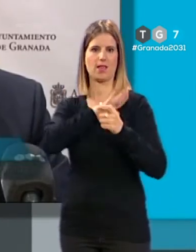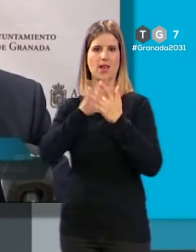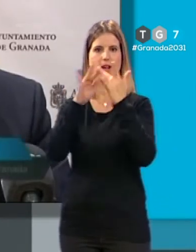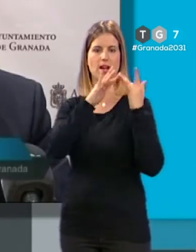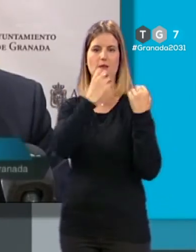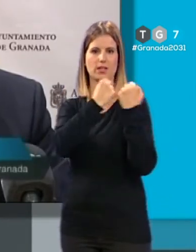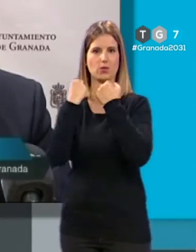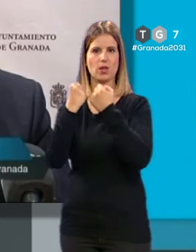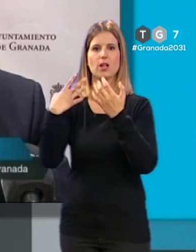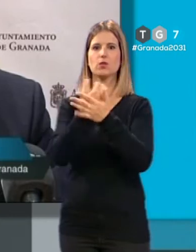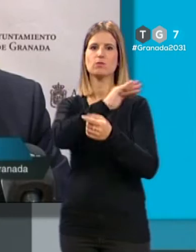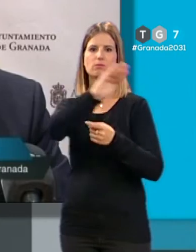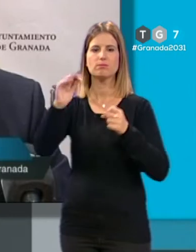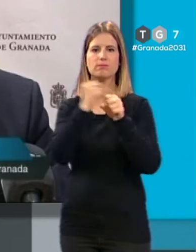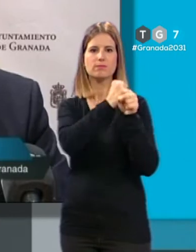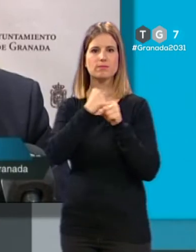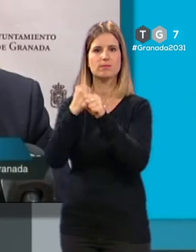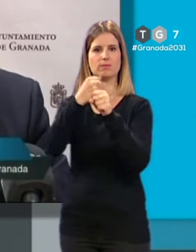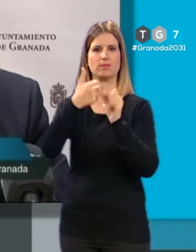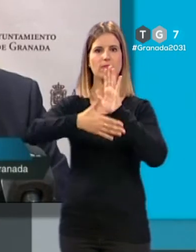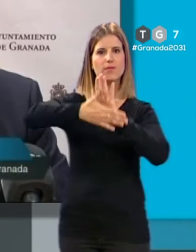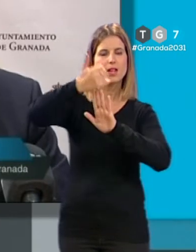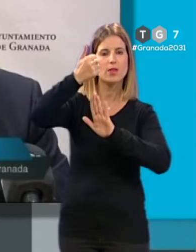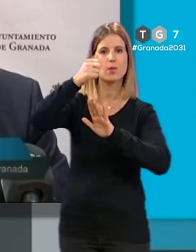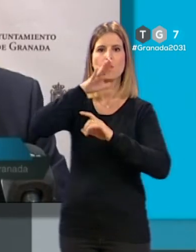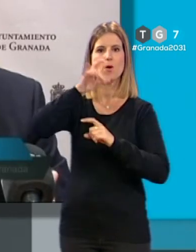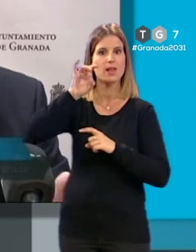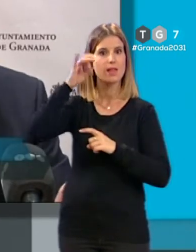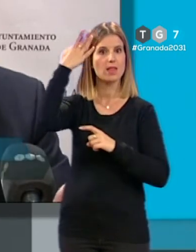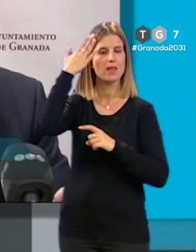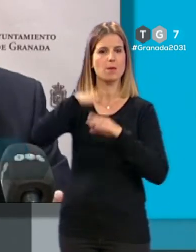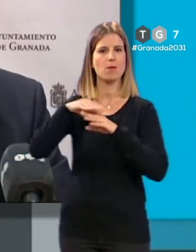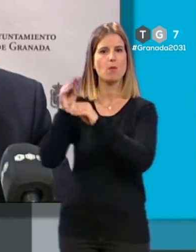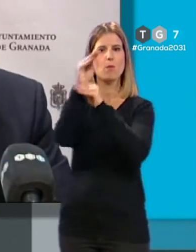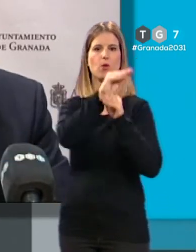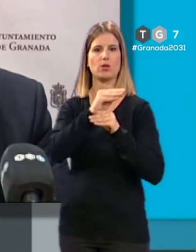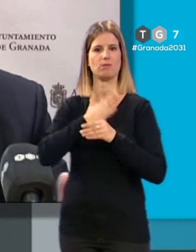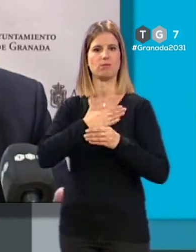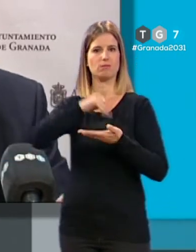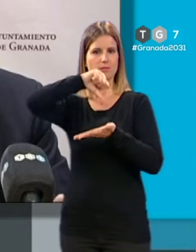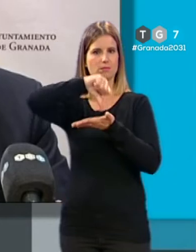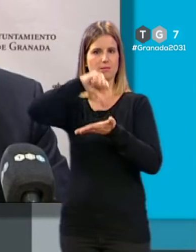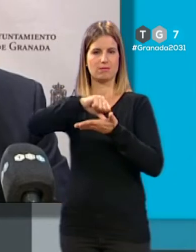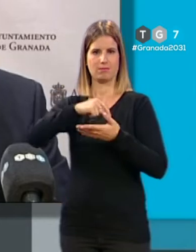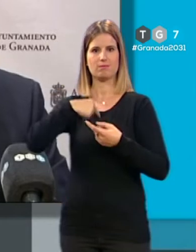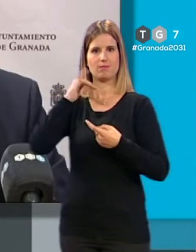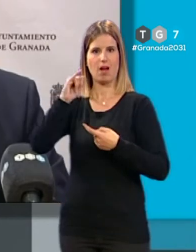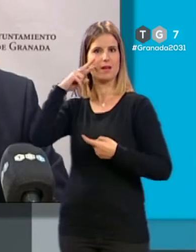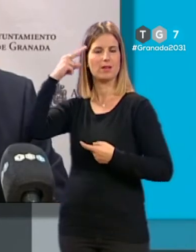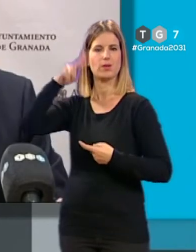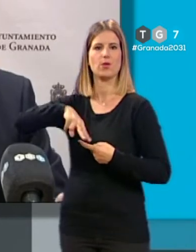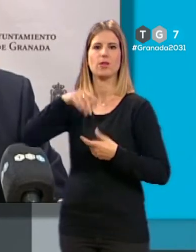institucionales y a todos sus trabajadores y a la federación por la idea de que el protector de nuestra ciudad, como así lo tenemos reconocido,